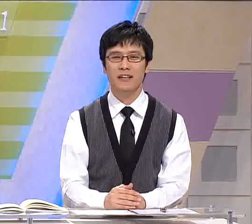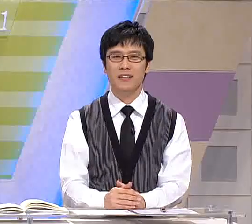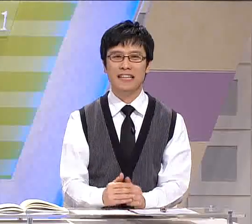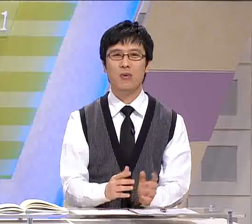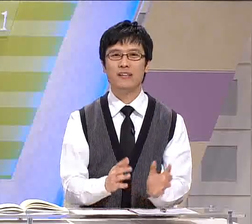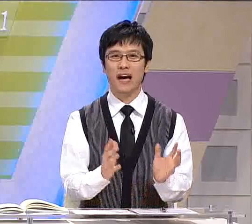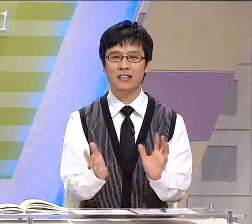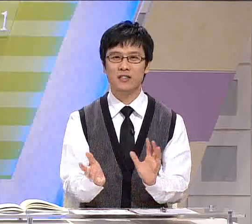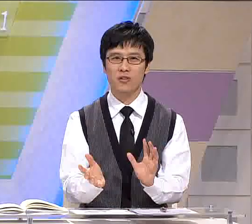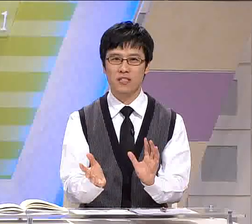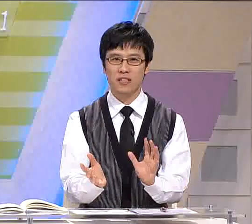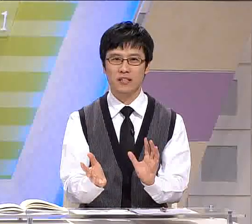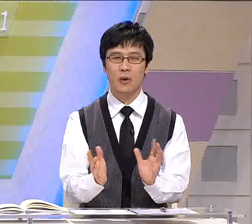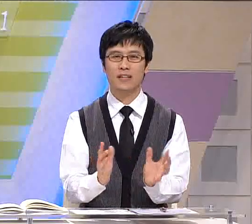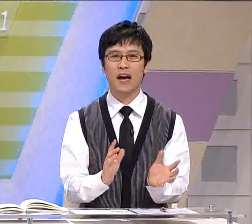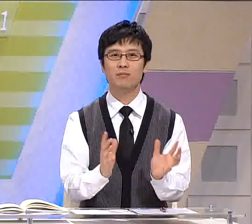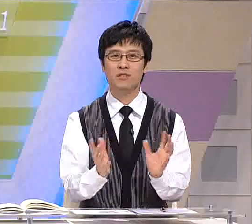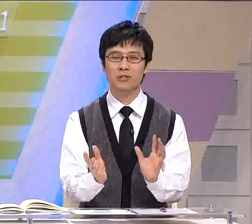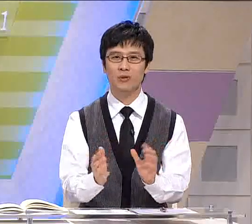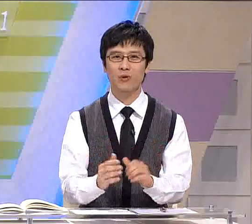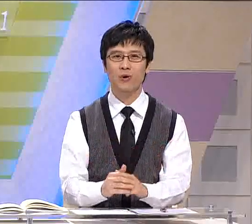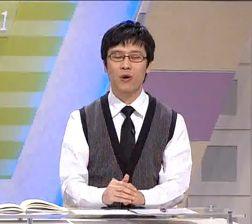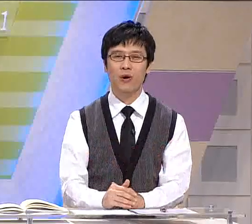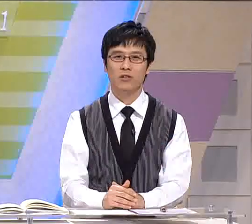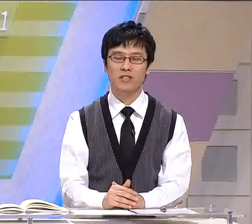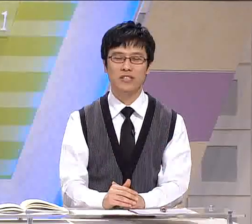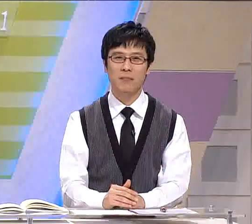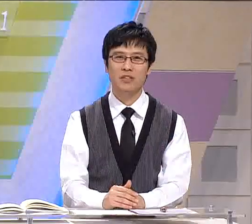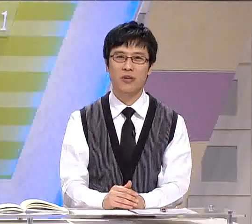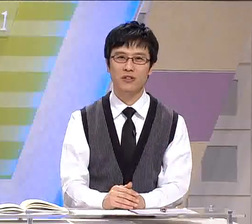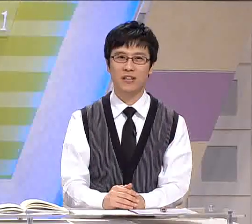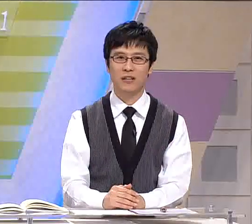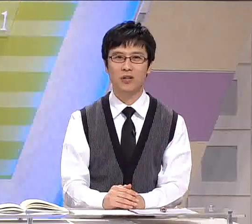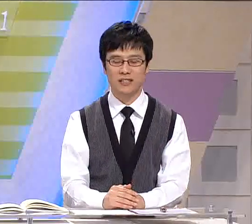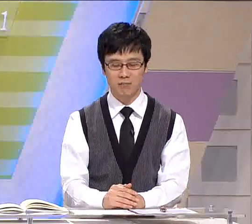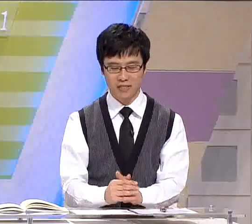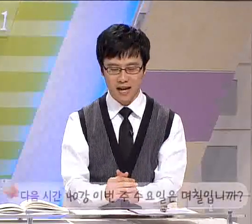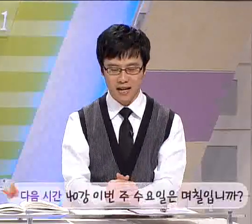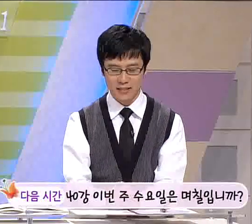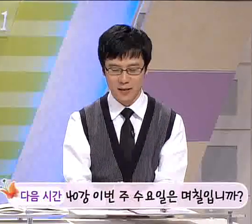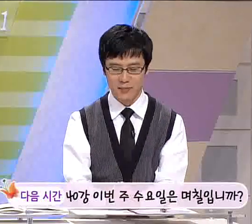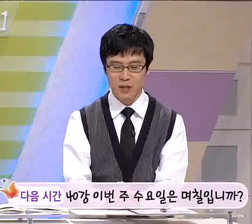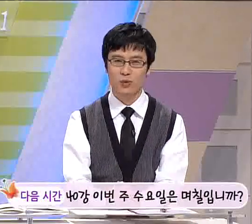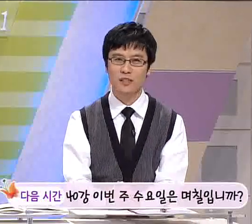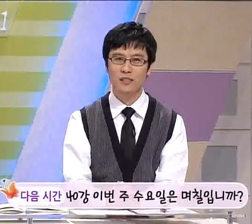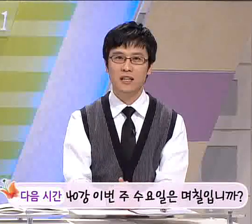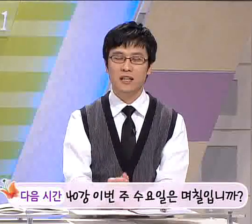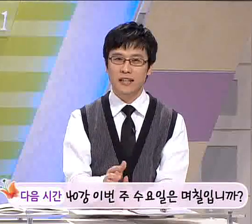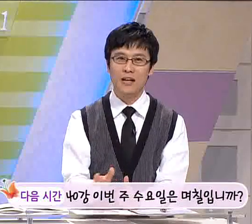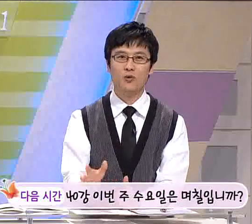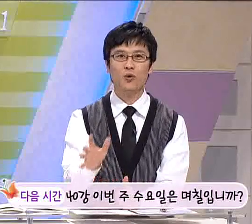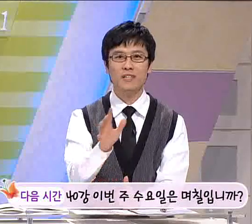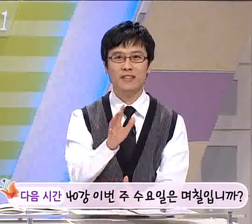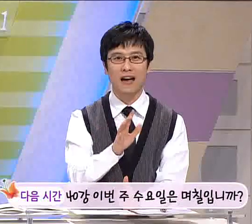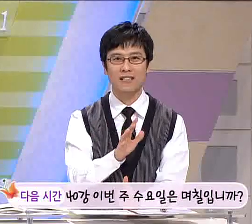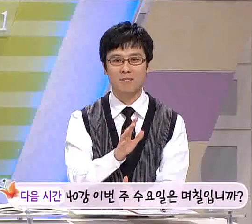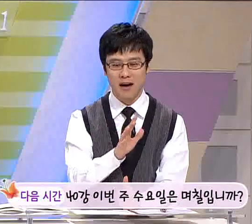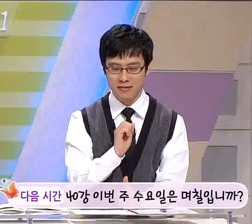나와 다른 것이 나와 다름을 이유로 그것이 차별이 되어서는 안되겠습니다. 자 우리는 다 조금씩 다르지만